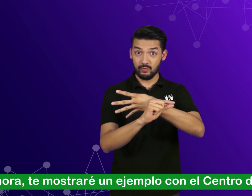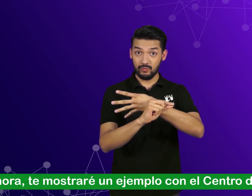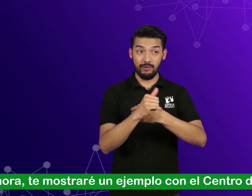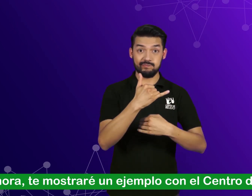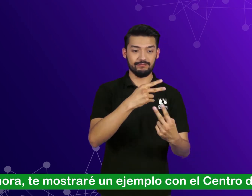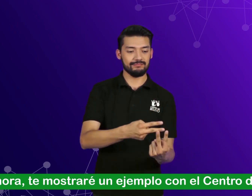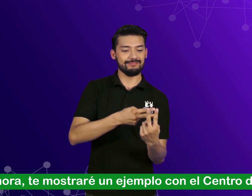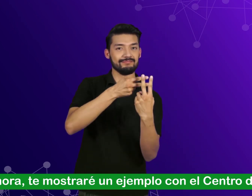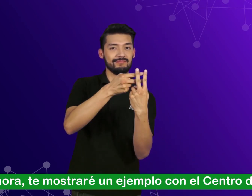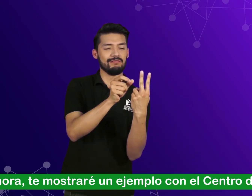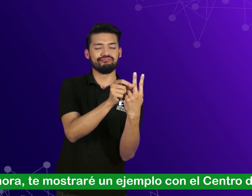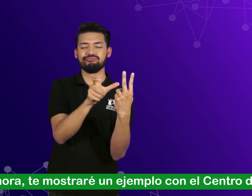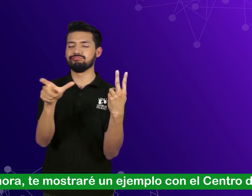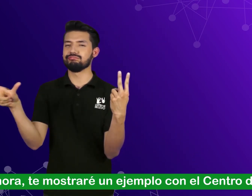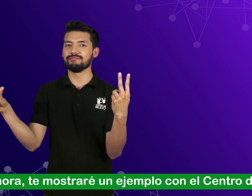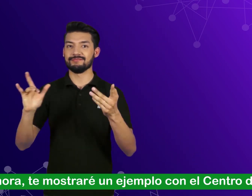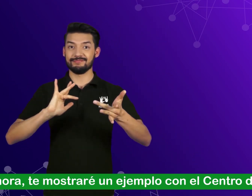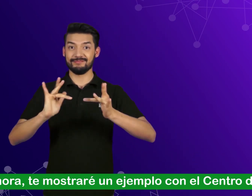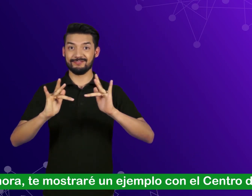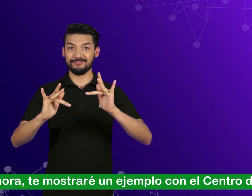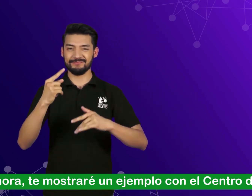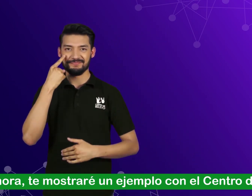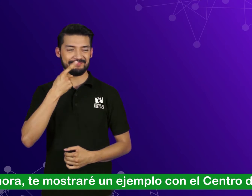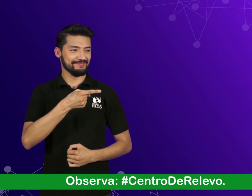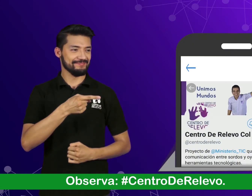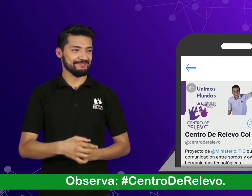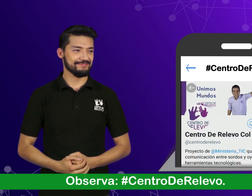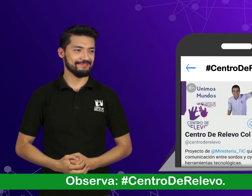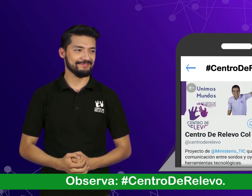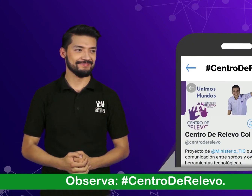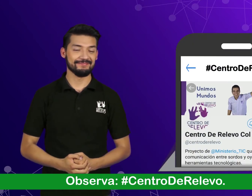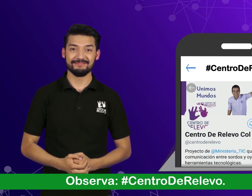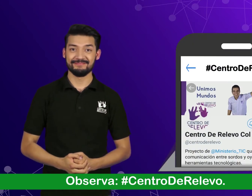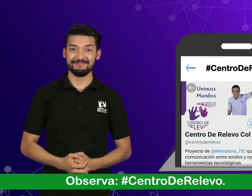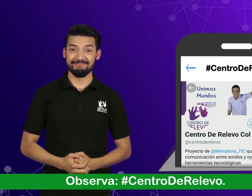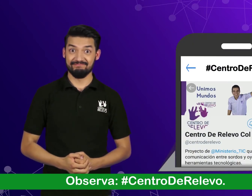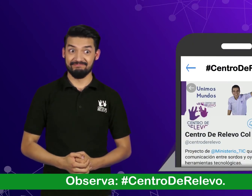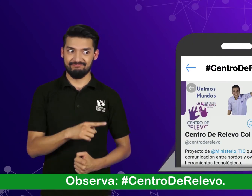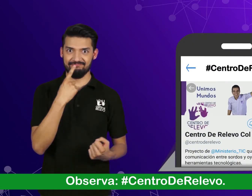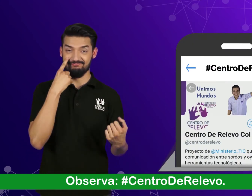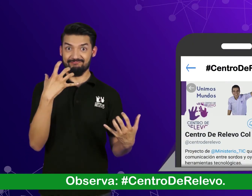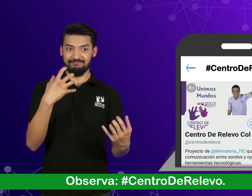Ahora, te mostraré un ejemplo con el centro de relevo. Observa. Hashtag centro de relevo.